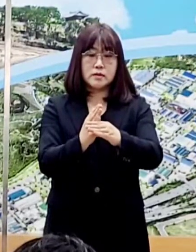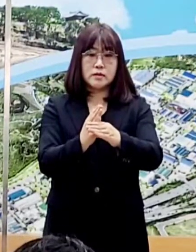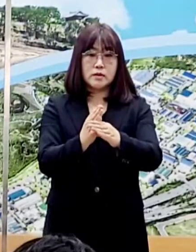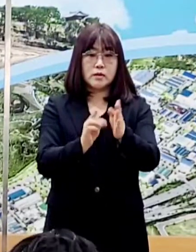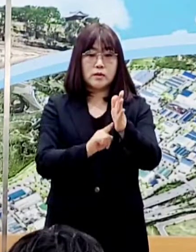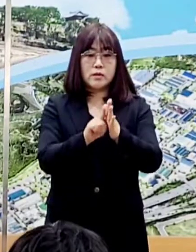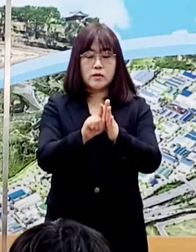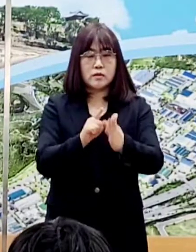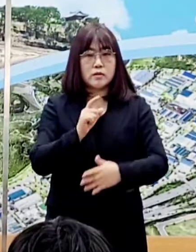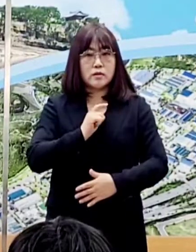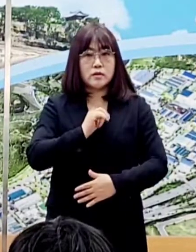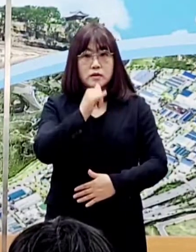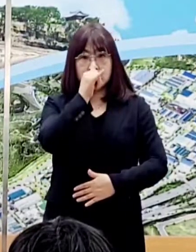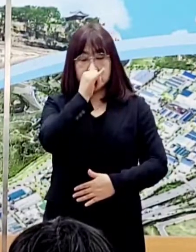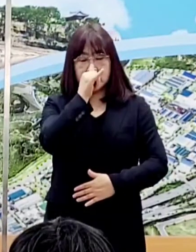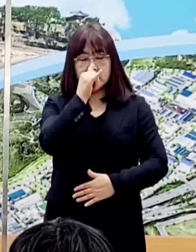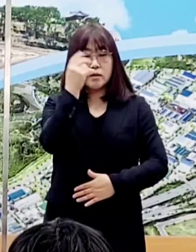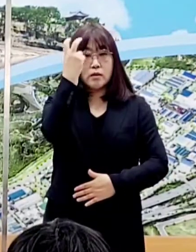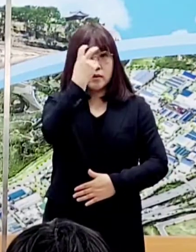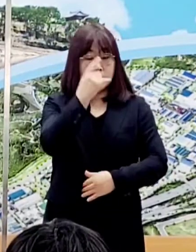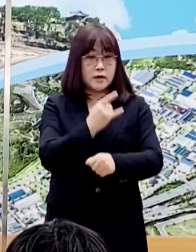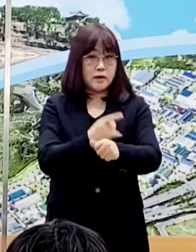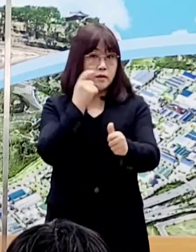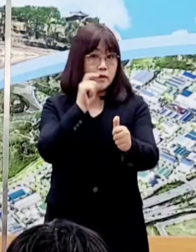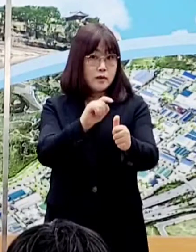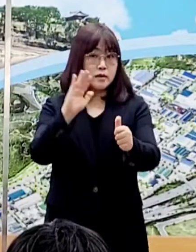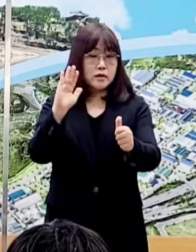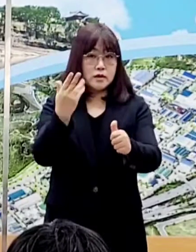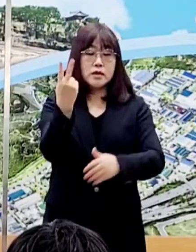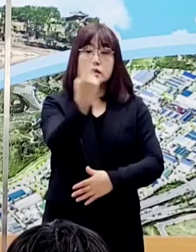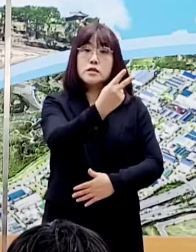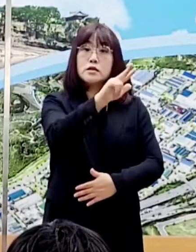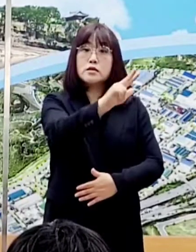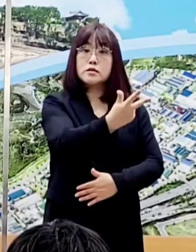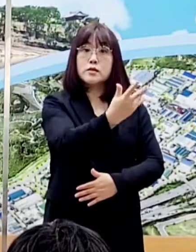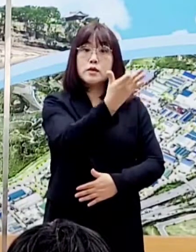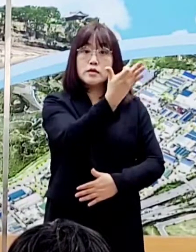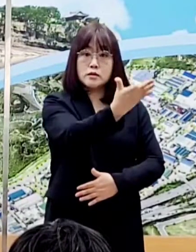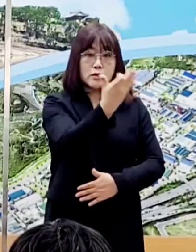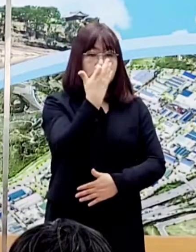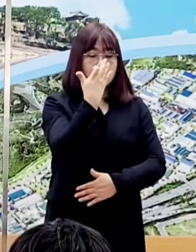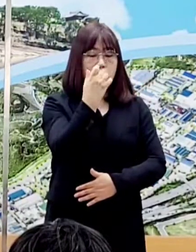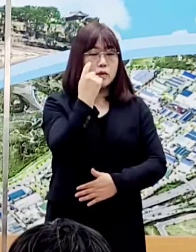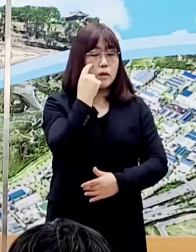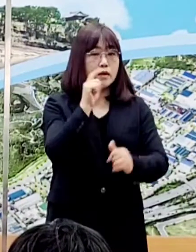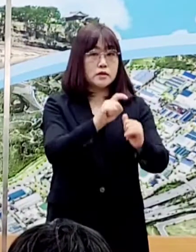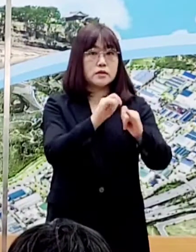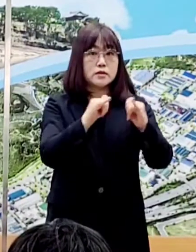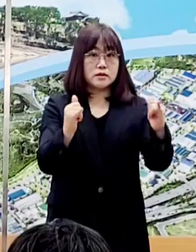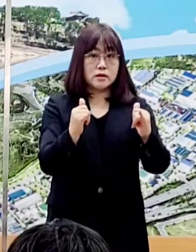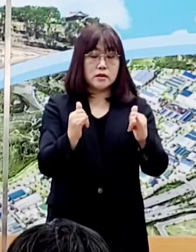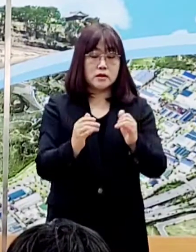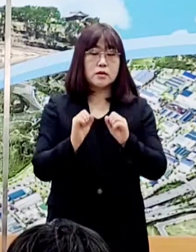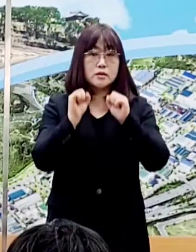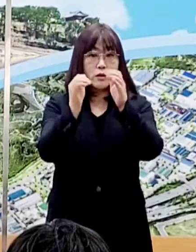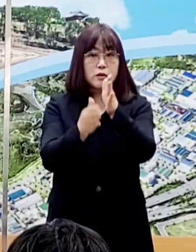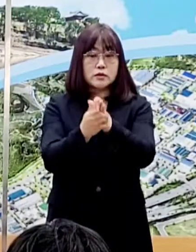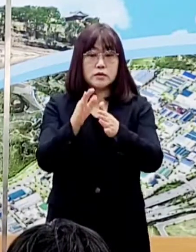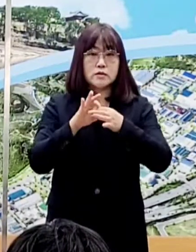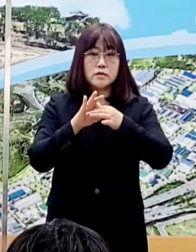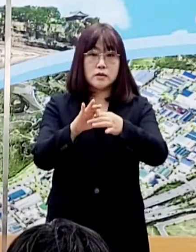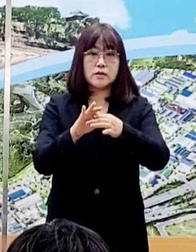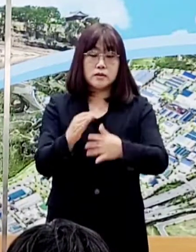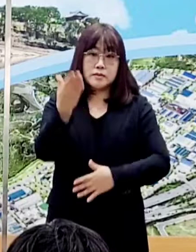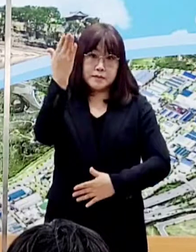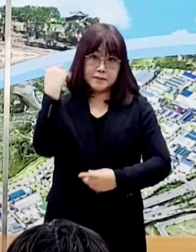발현에 따른 검사에서 양성 판정을 받았습니다. 진주 2719번 확진자는 실내체육시설 관련으로 지난